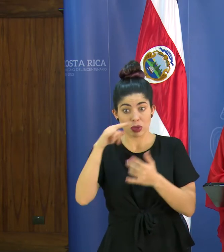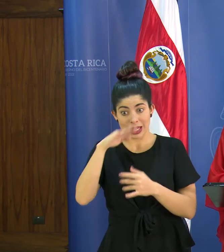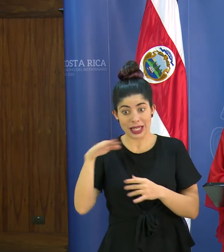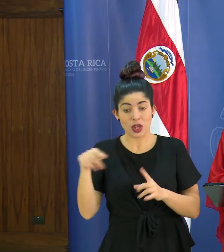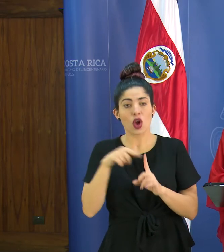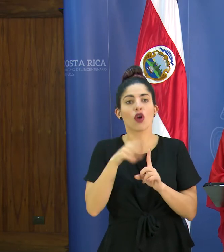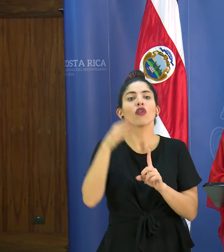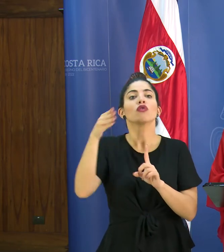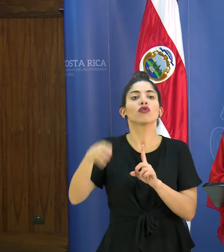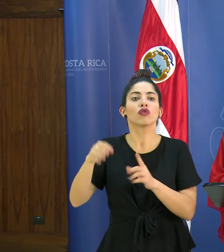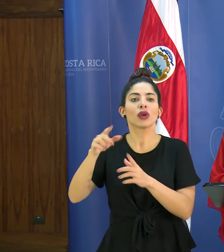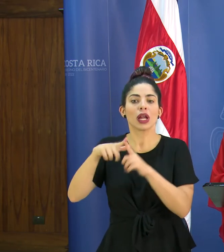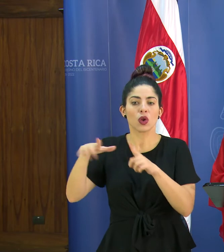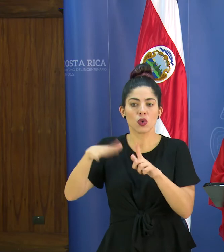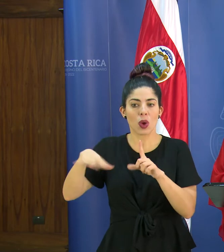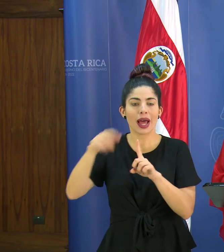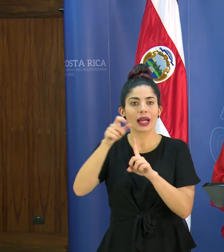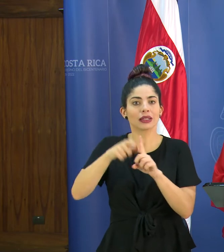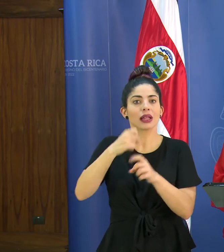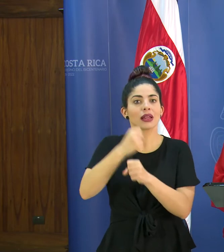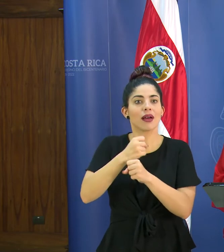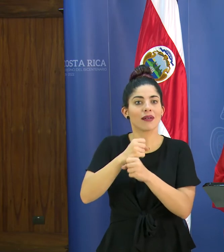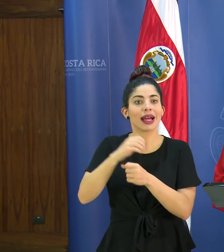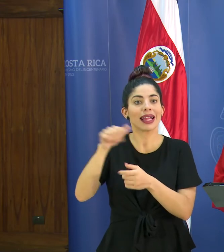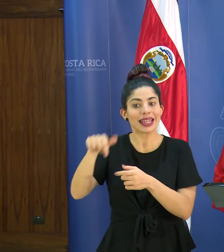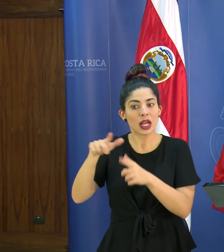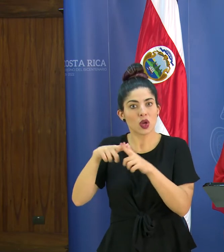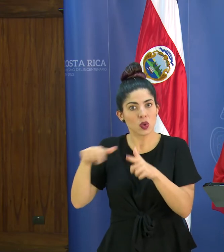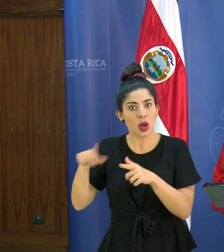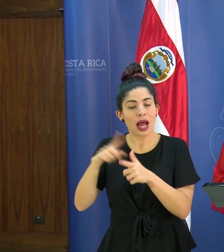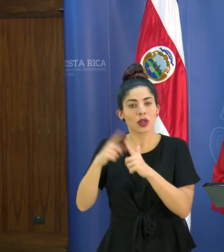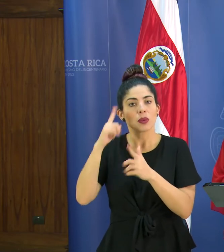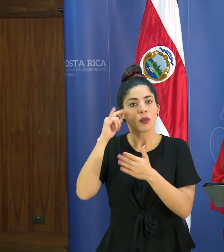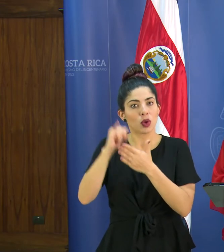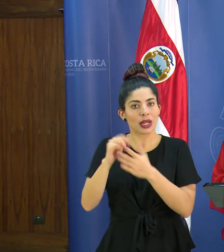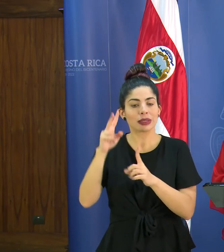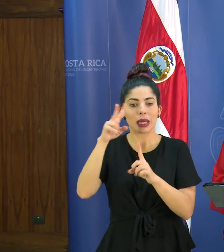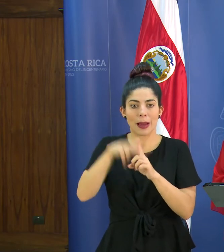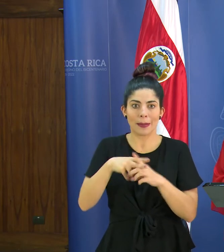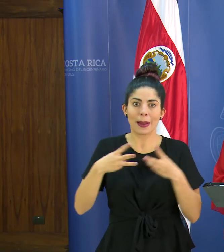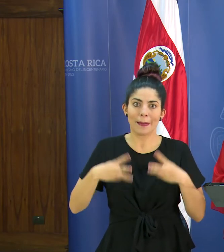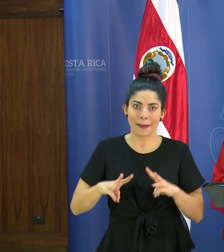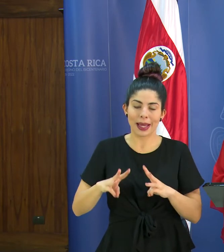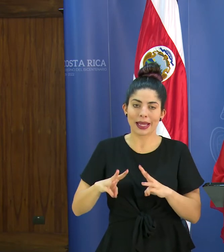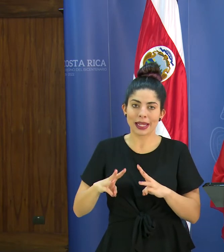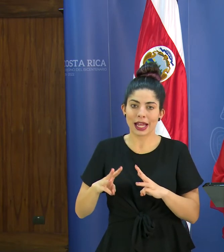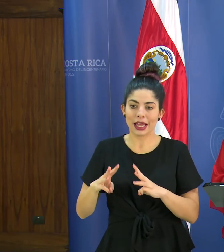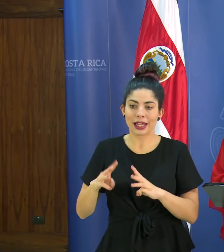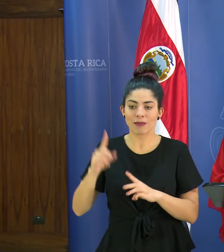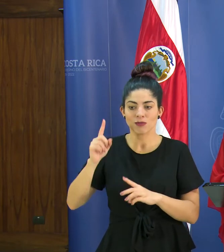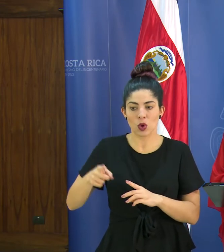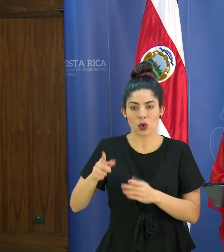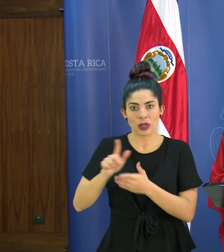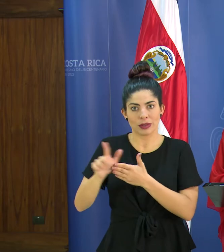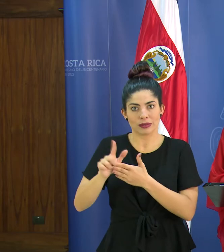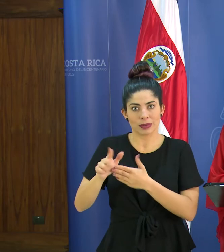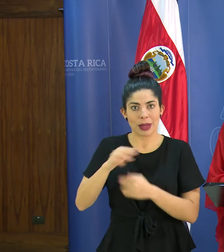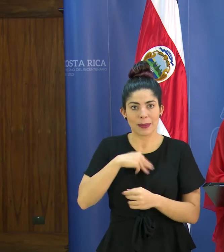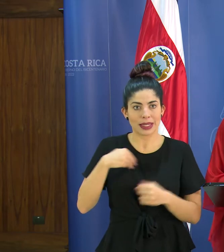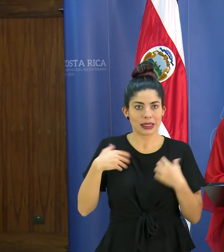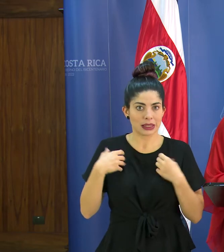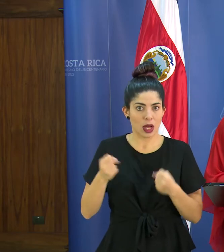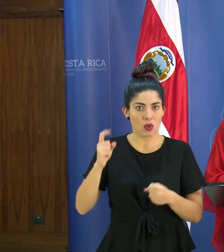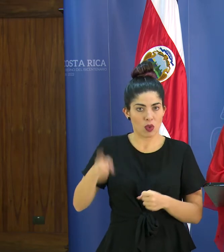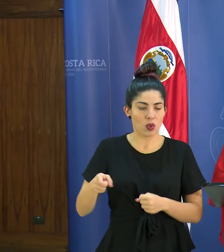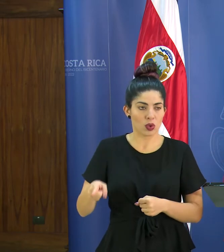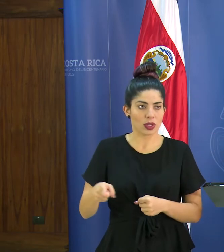estuvo en el centro educativo es una funcionaria del centro educativo por eso estamos tomando la medida con respecto a la orden sanitaria que está girando el ministerio